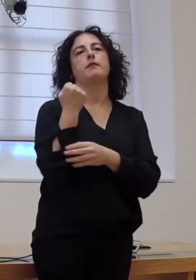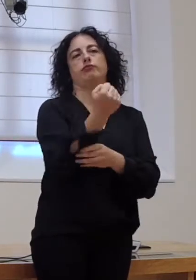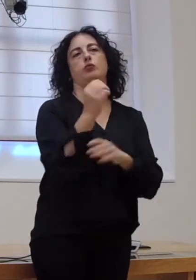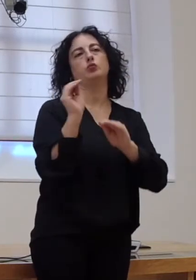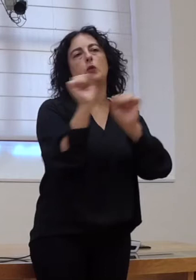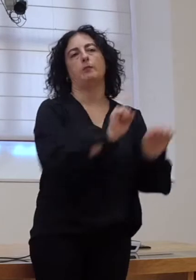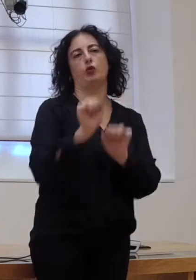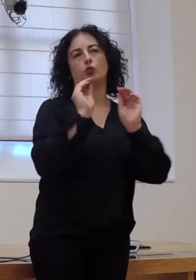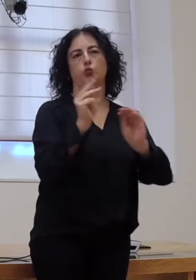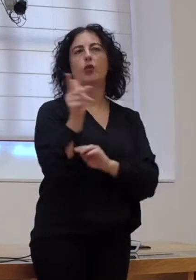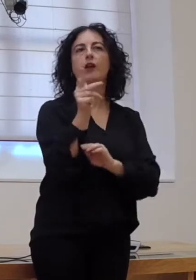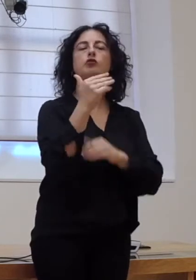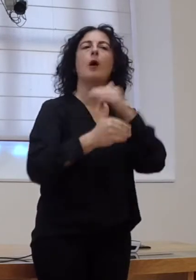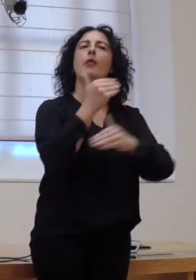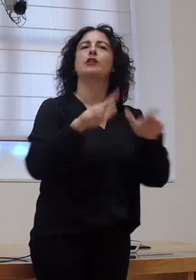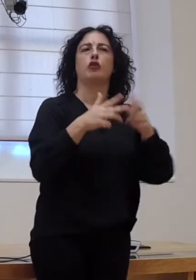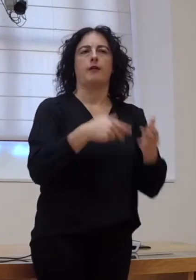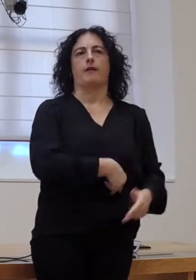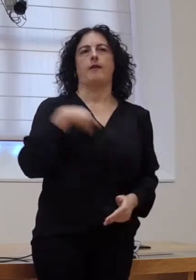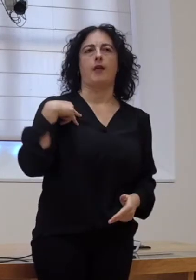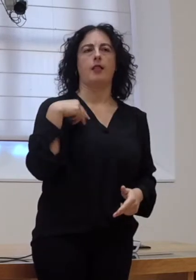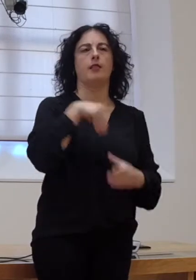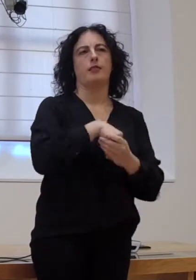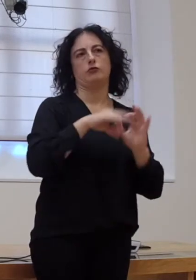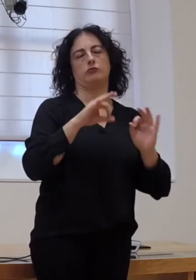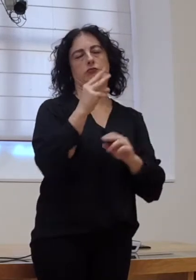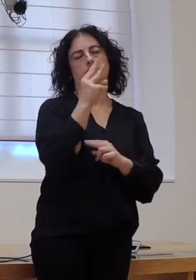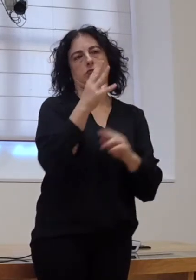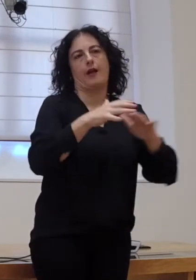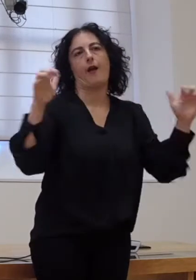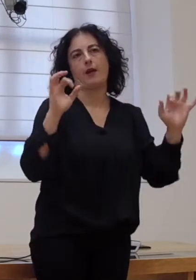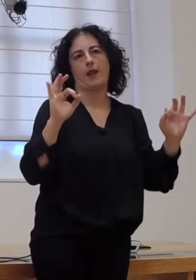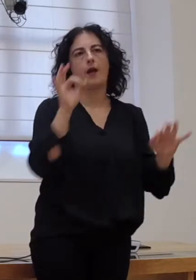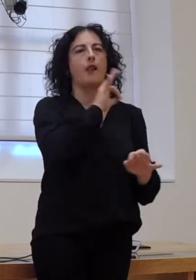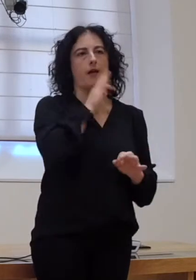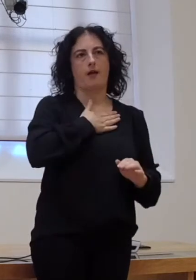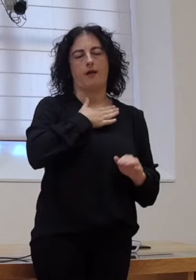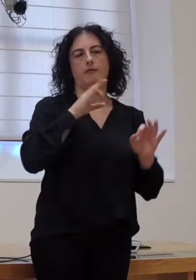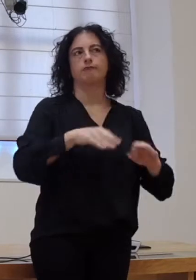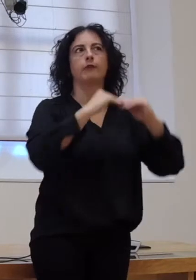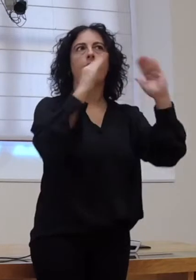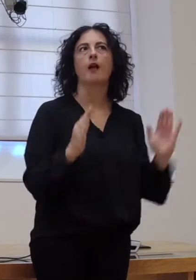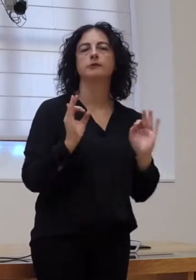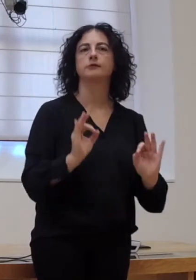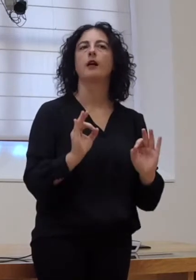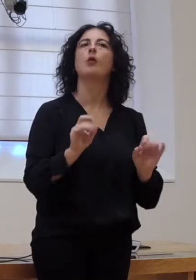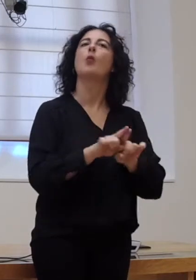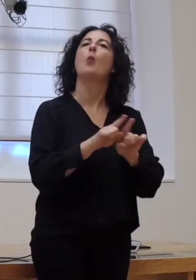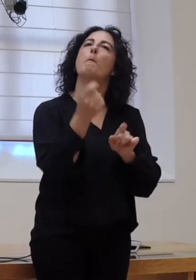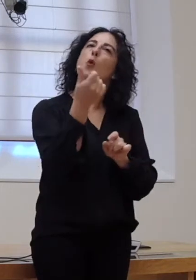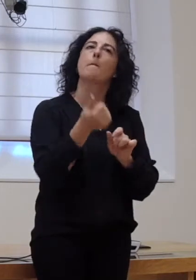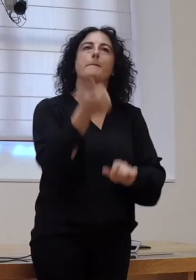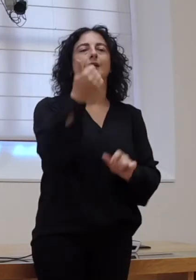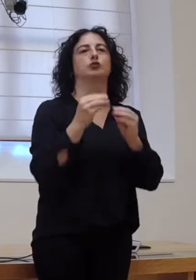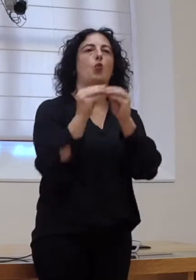tanto, avanzar en dereitos toda a sociedade na Cámara Legislativa Galega. Nesta casa, pois, para que seña un pouco máis